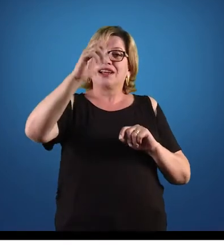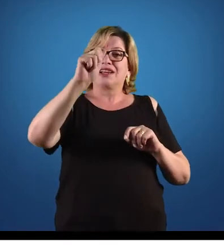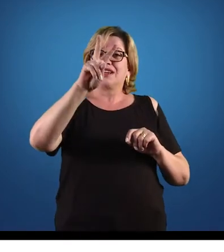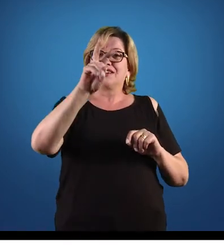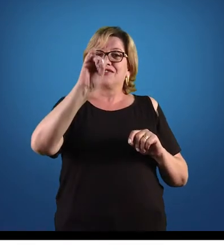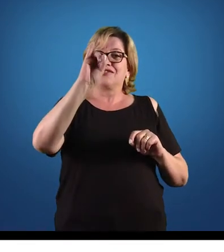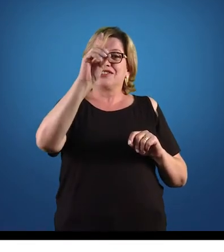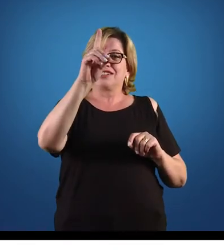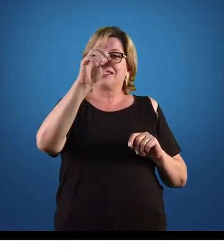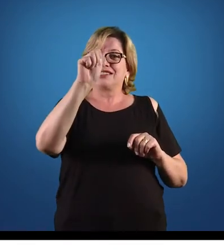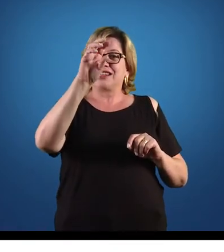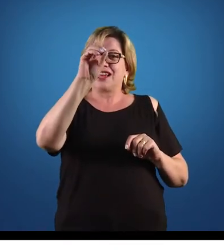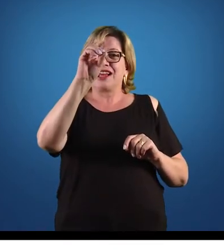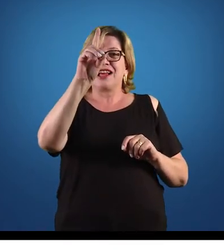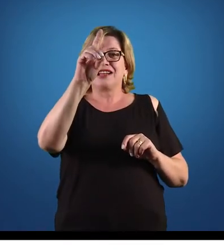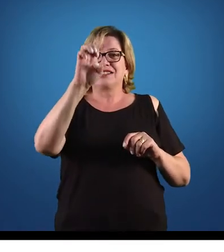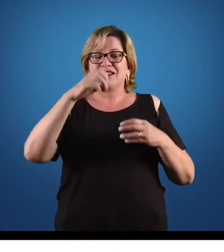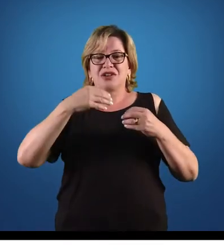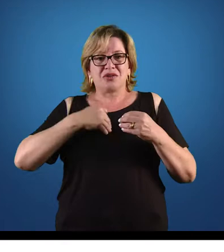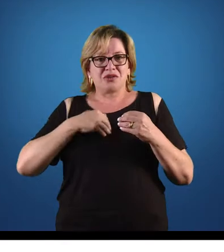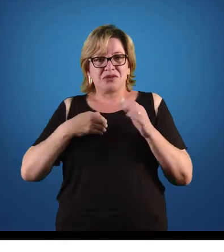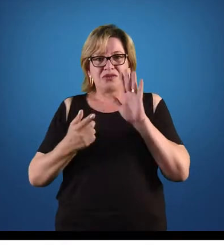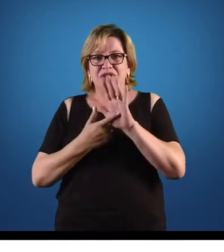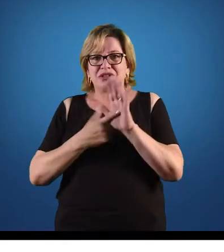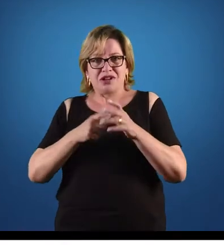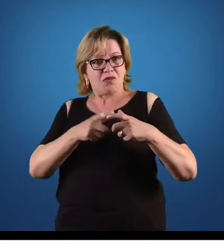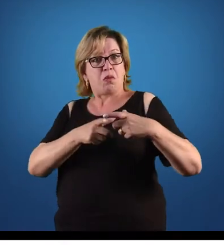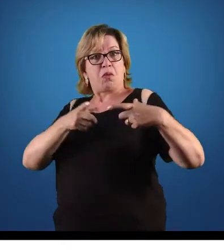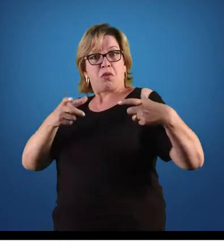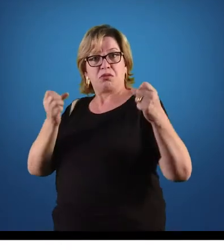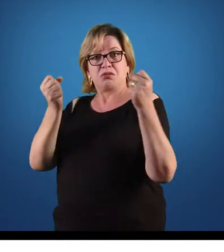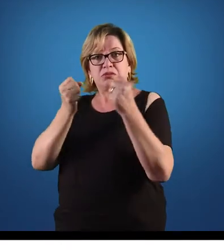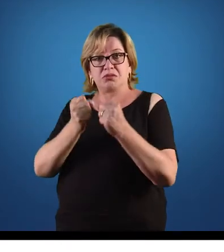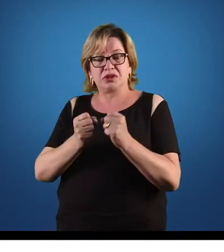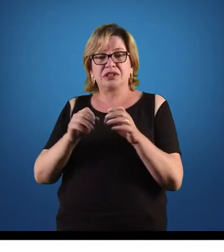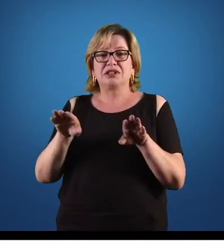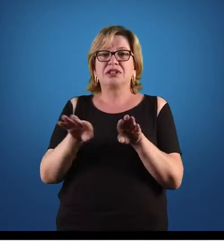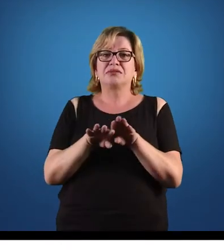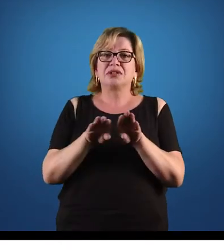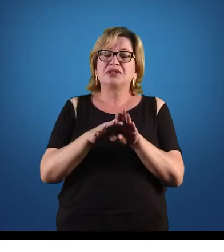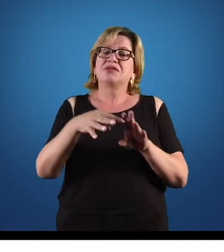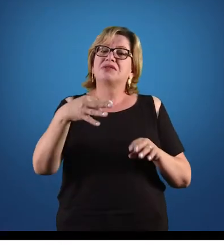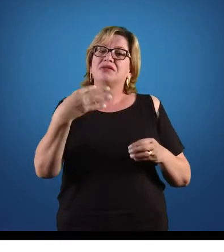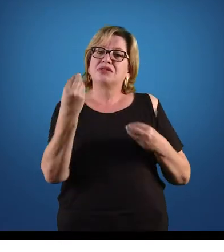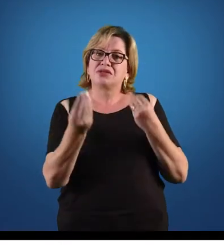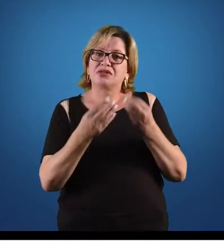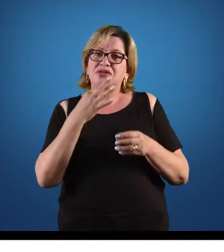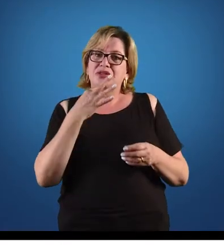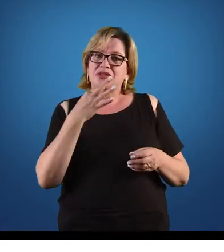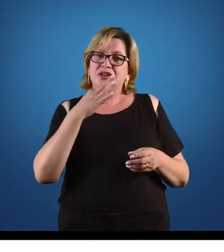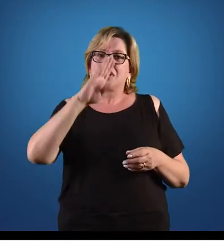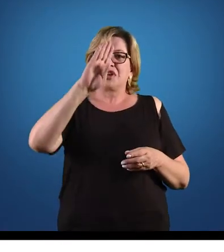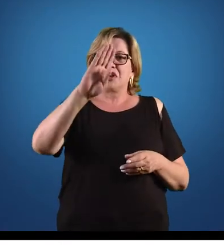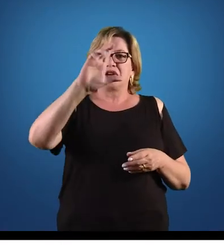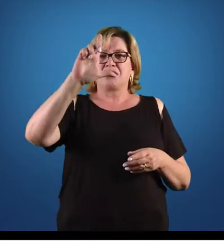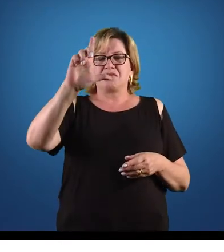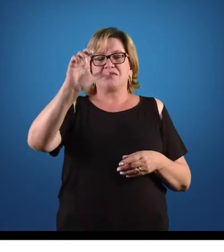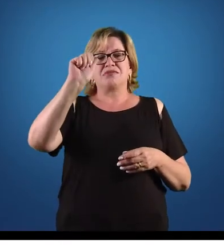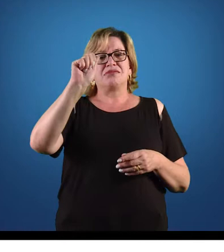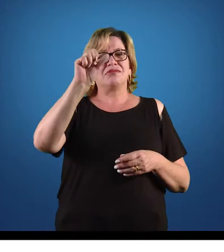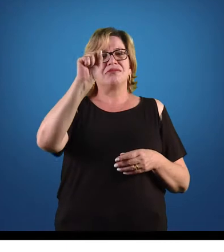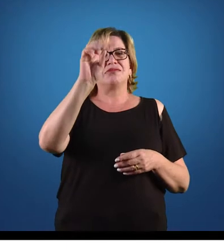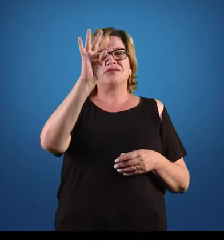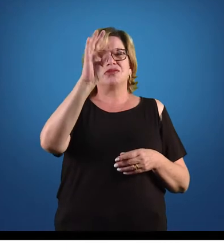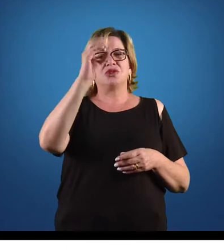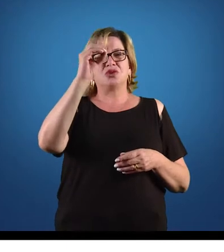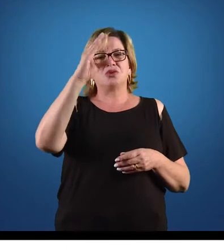então, permitindo que eles tenham maior tamanho, a gente já vai falar sobre isso, e eles são conhecidos então como animais blastocelomados em relação ao tipo